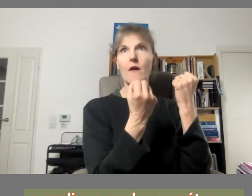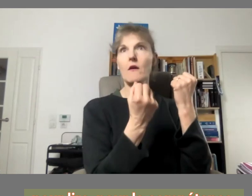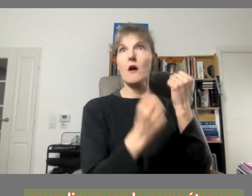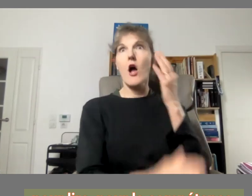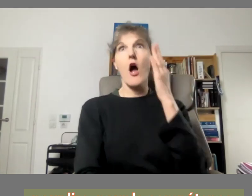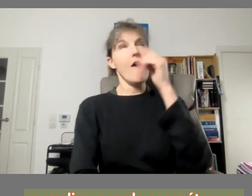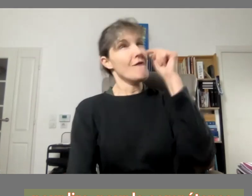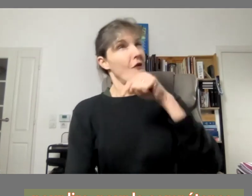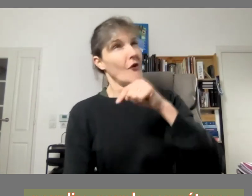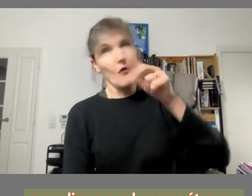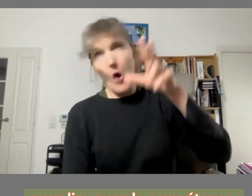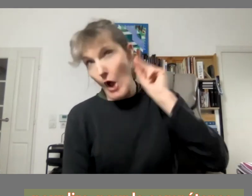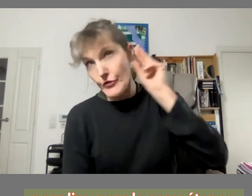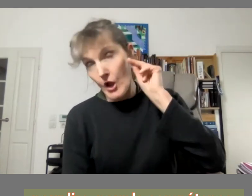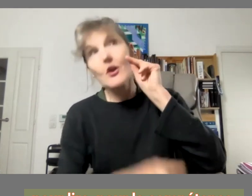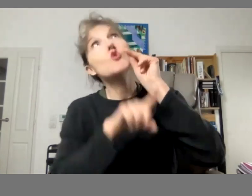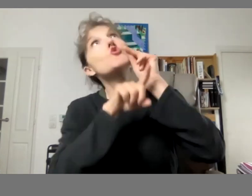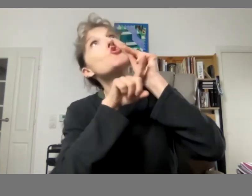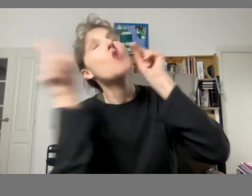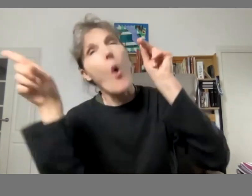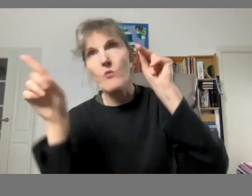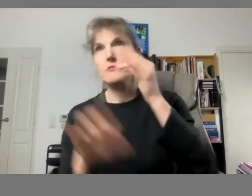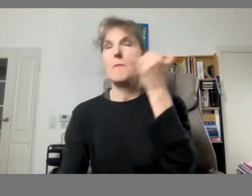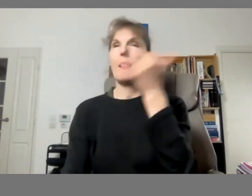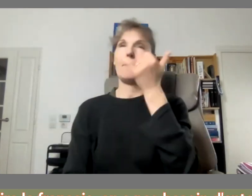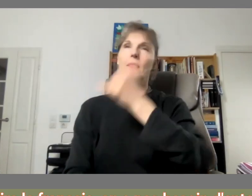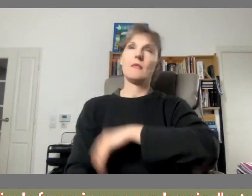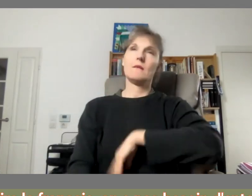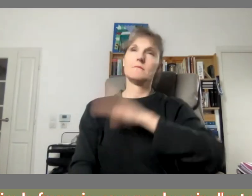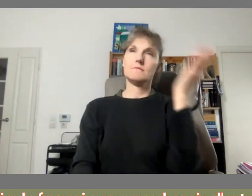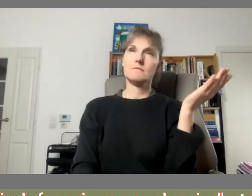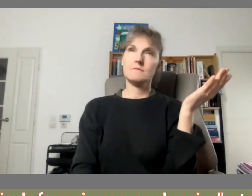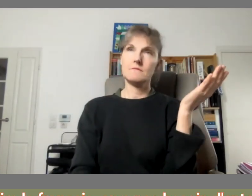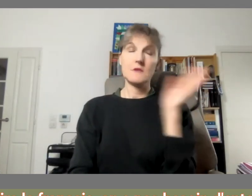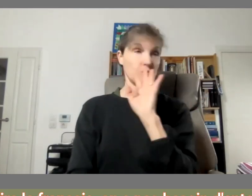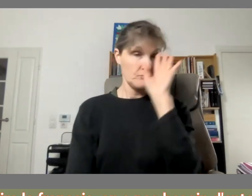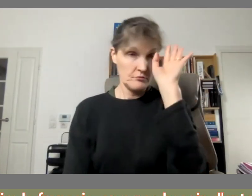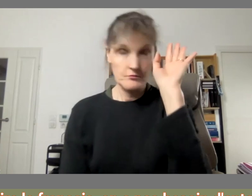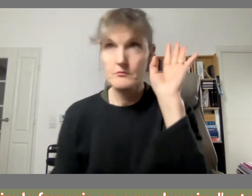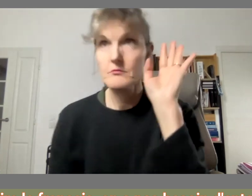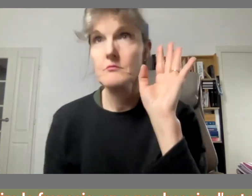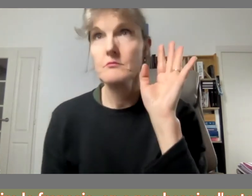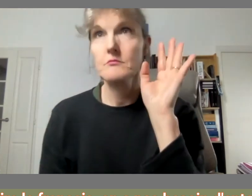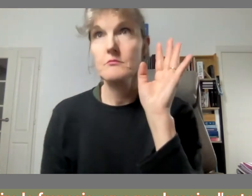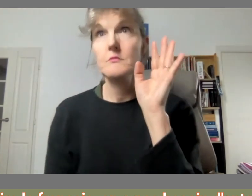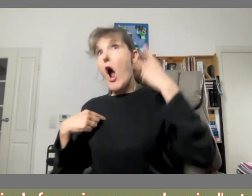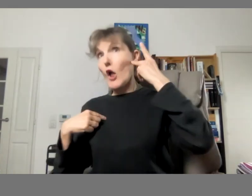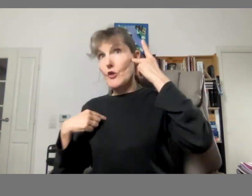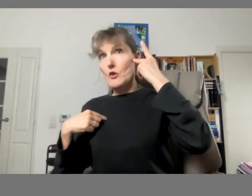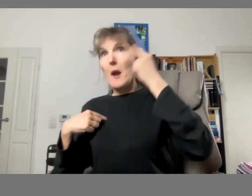pour la compétence de lire le français on n'a pas besoin d'entendre point